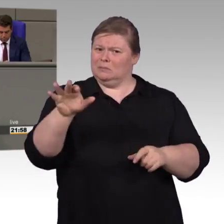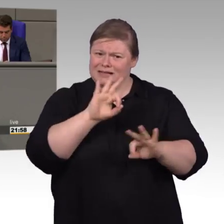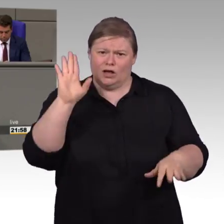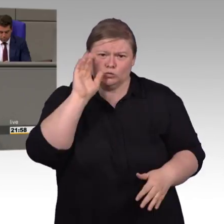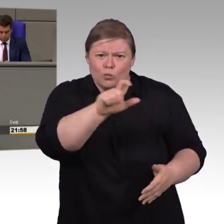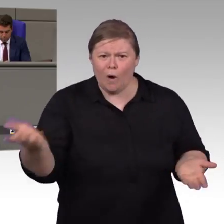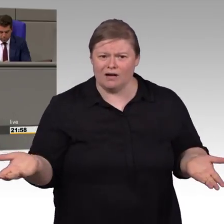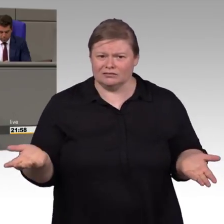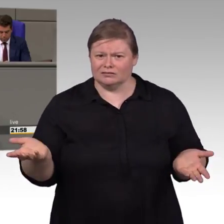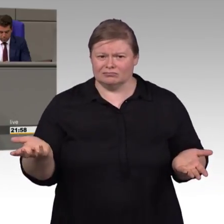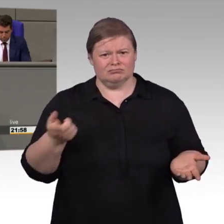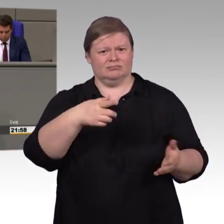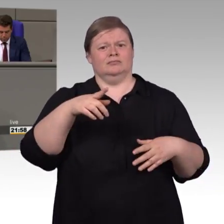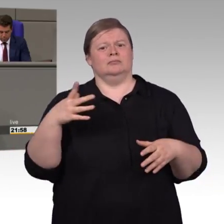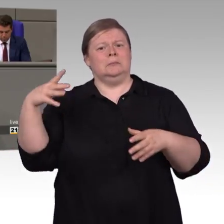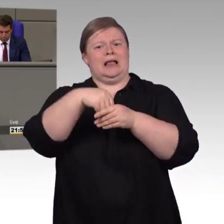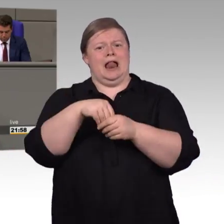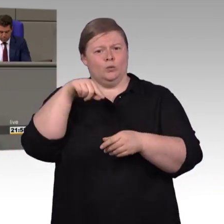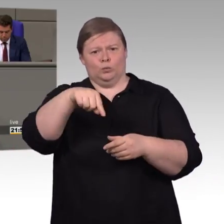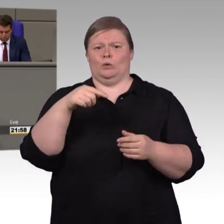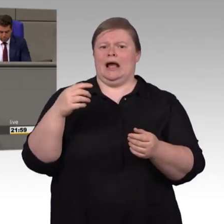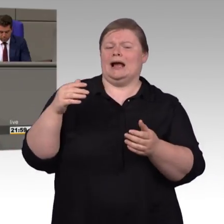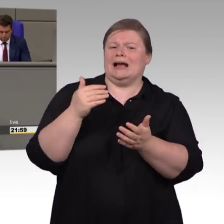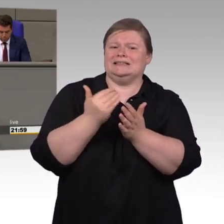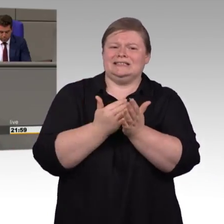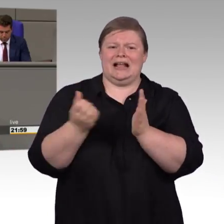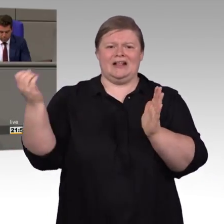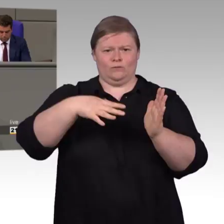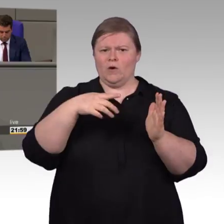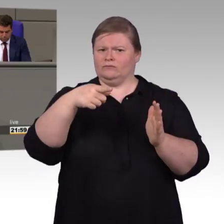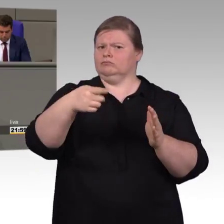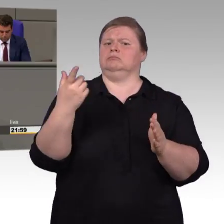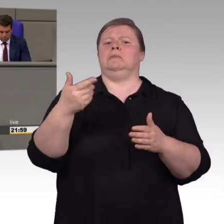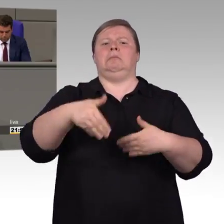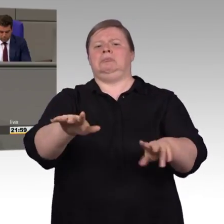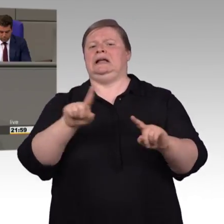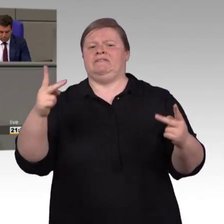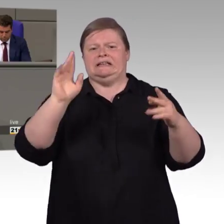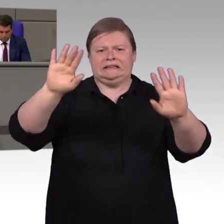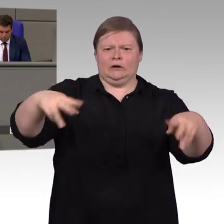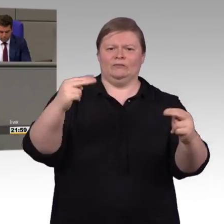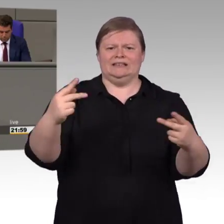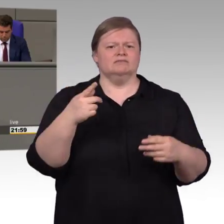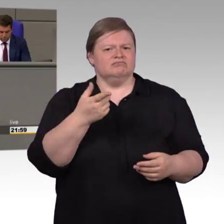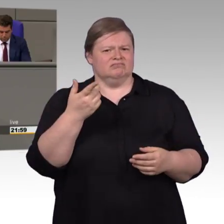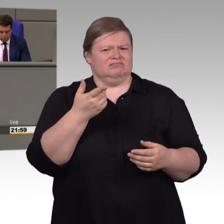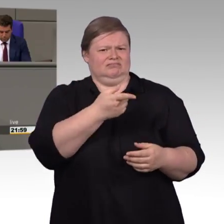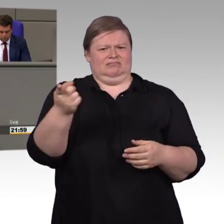nicht angemessen. Genau eine Woche hatten die Interessenvertretungen Zeit, auf diesen Gesetzentwurf zu